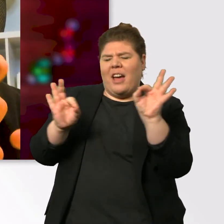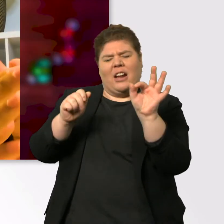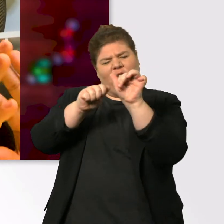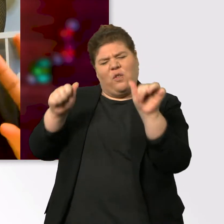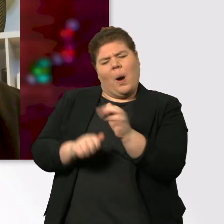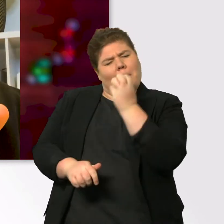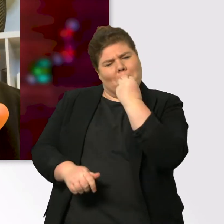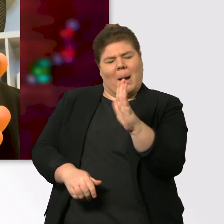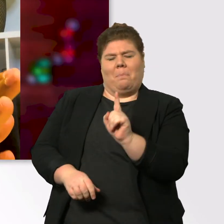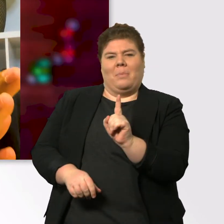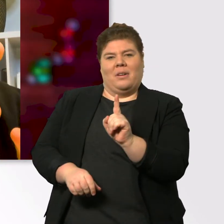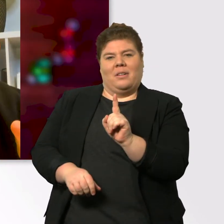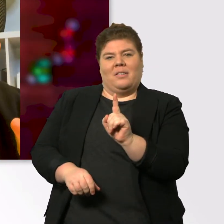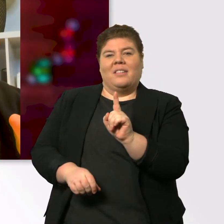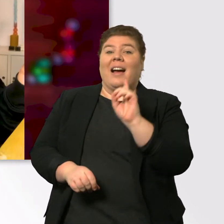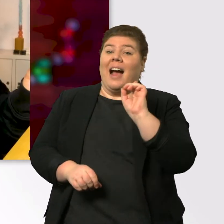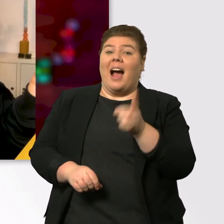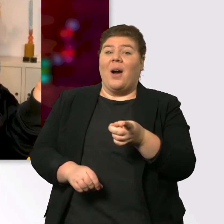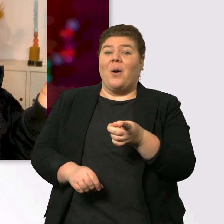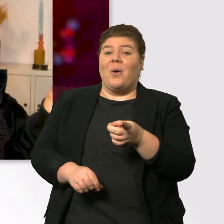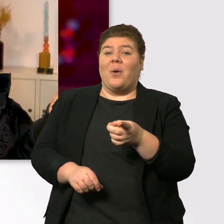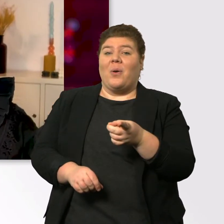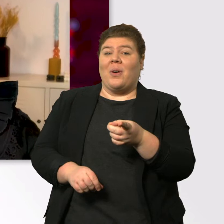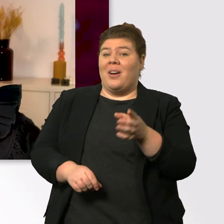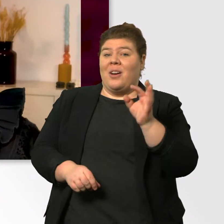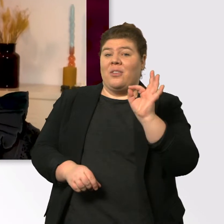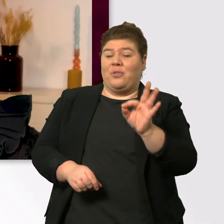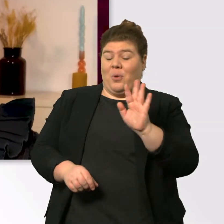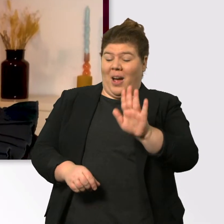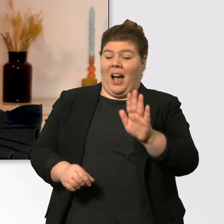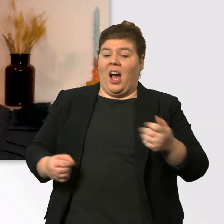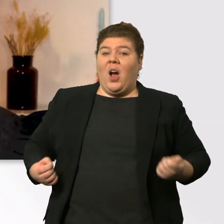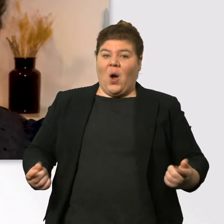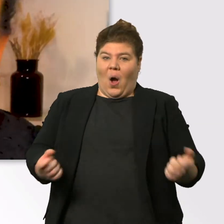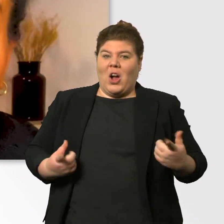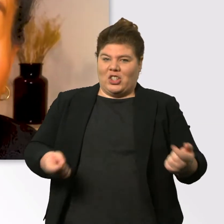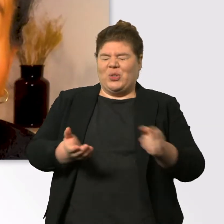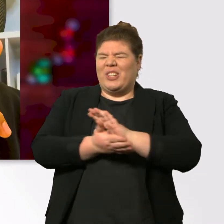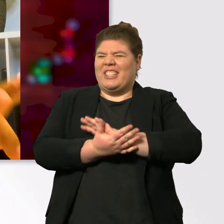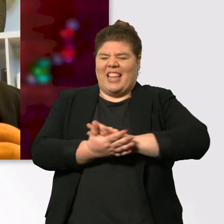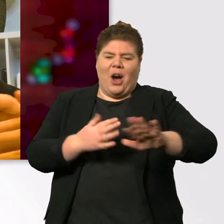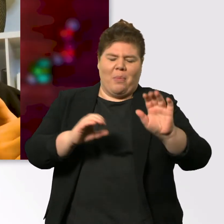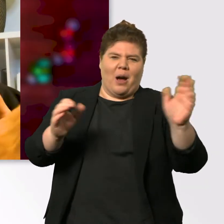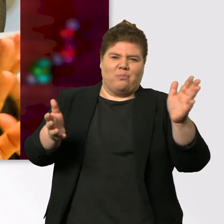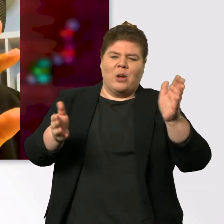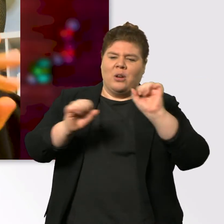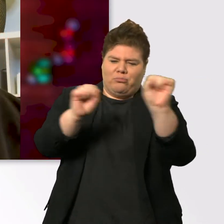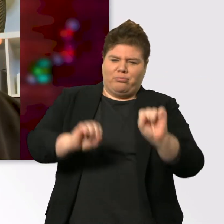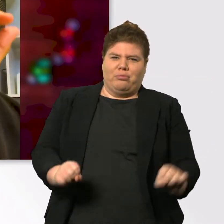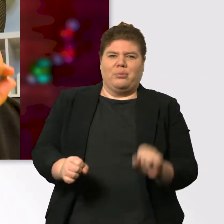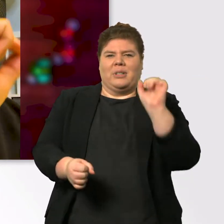um nichts Geringeres als deinen super Rollstuhl, super Blitze blank zu putzen und zu polieren. Weil wenn du richtig